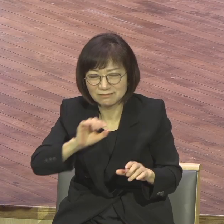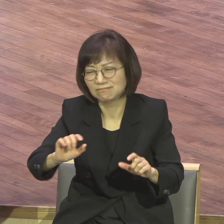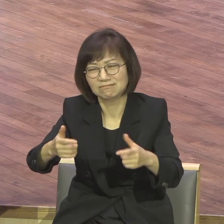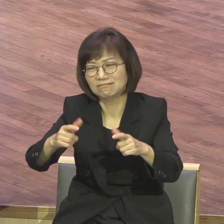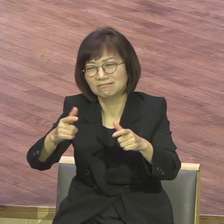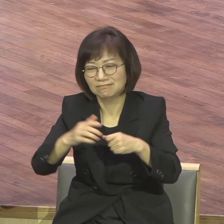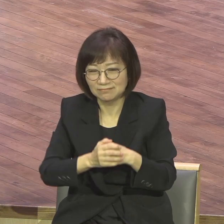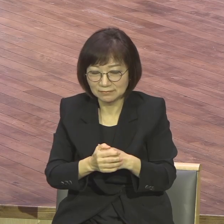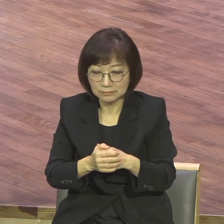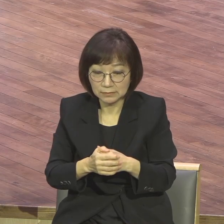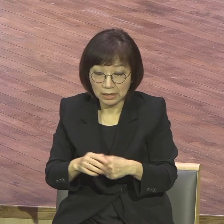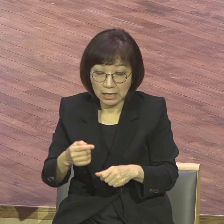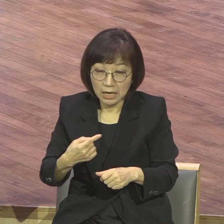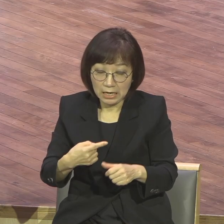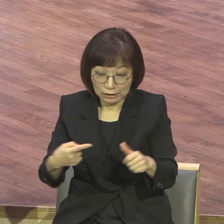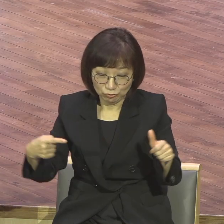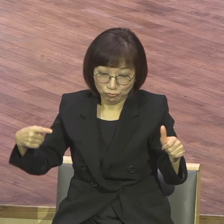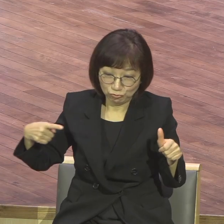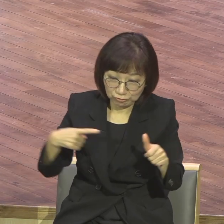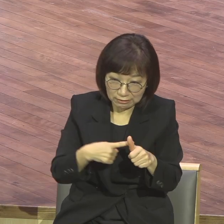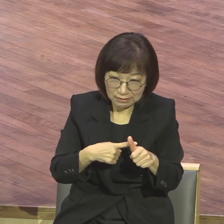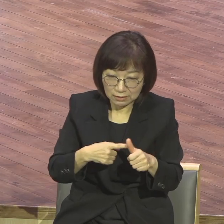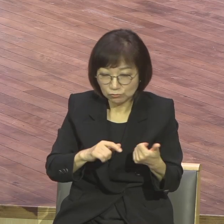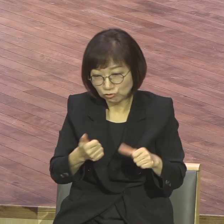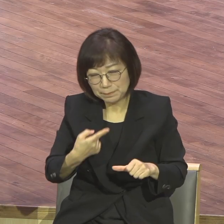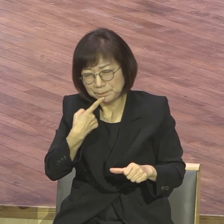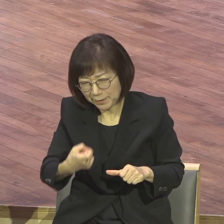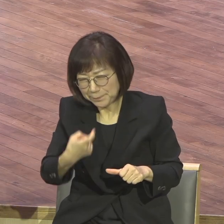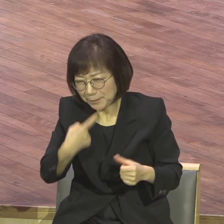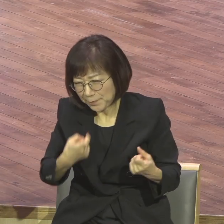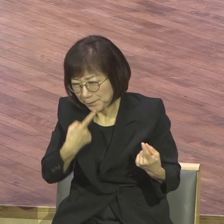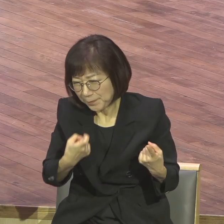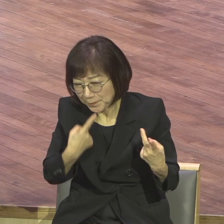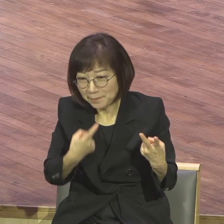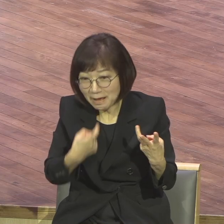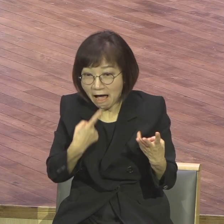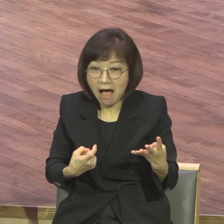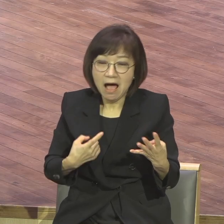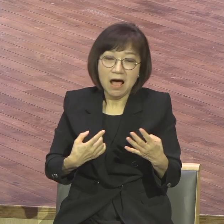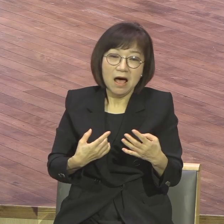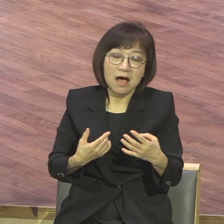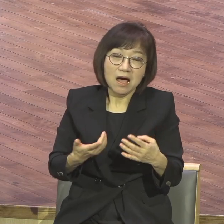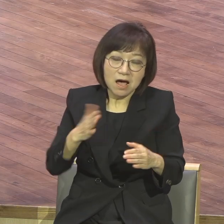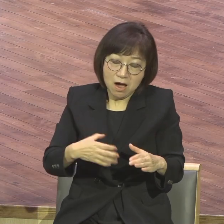쫓겨다니면서 그때마다 그 위기 때마다